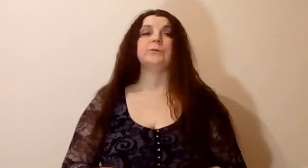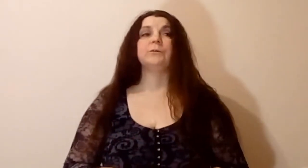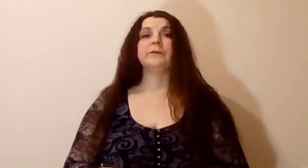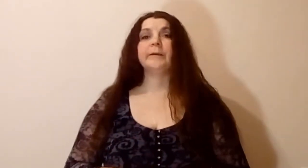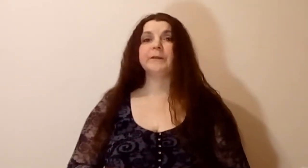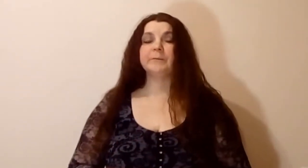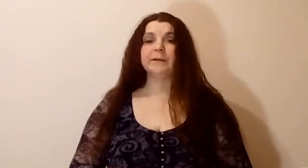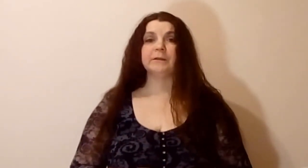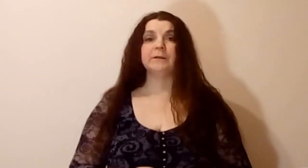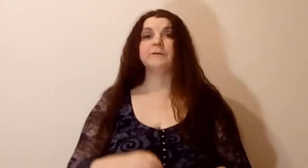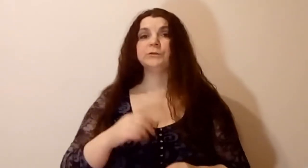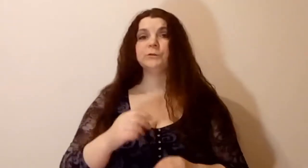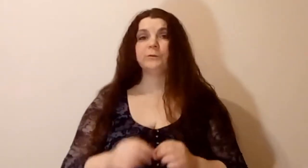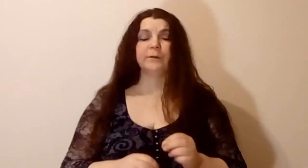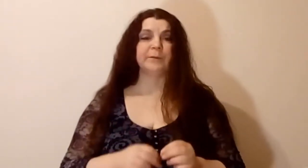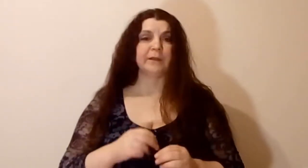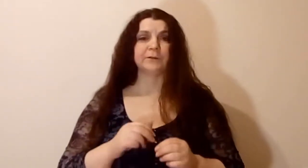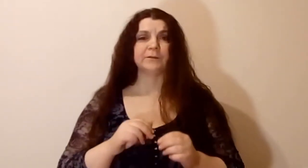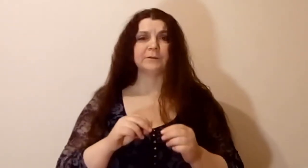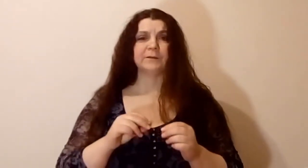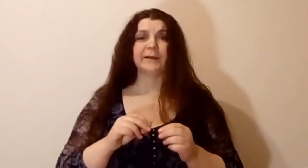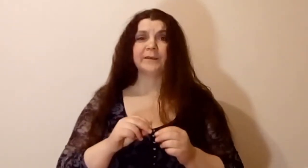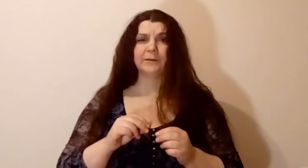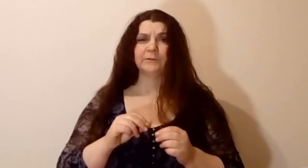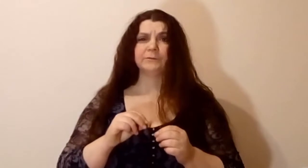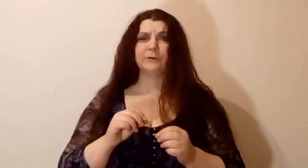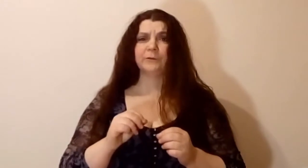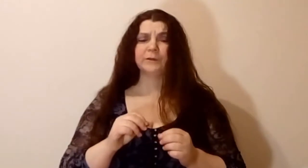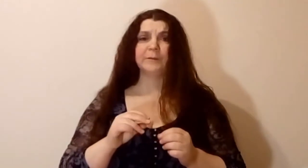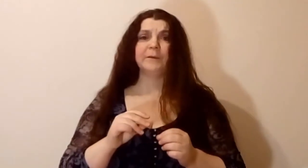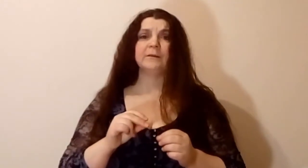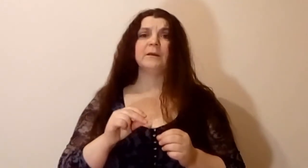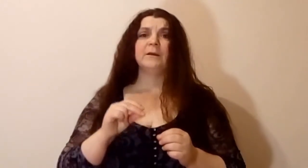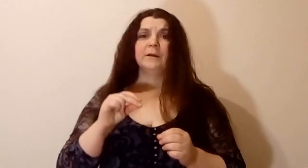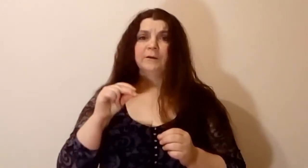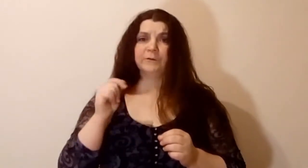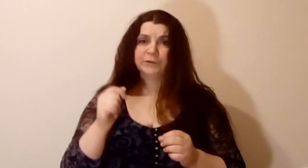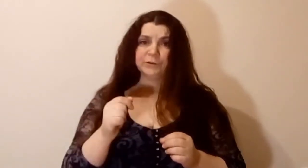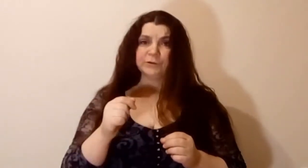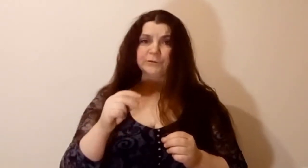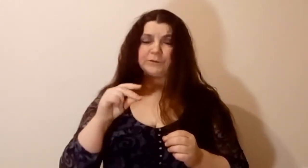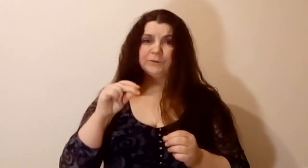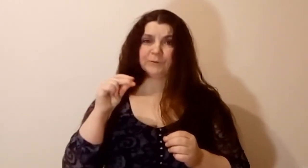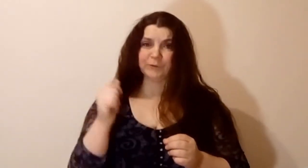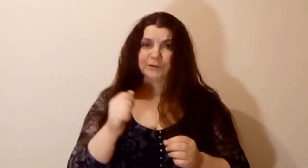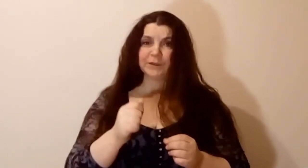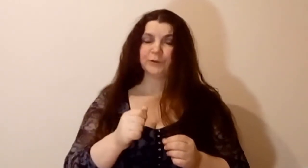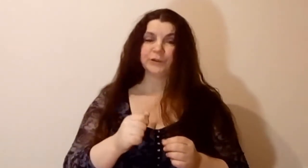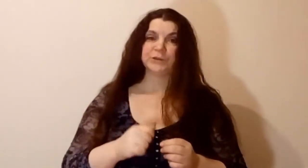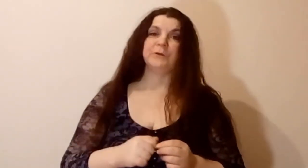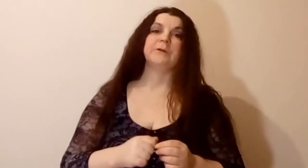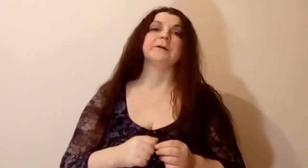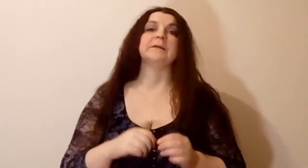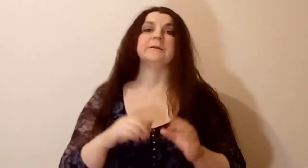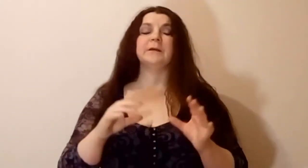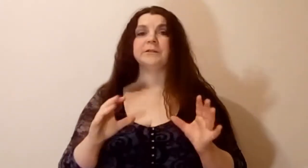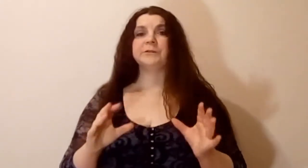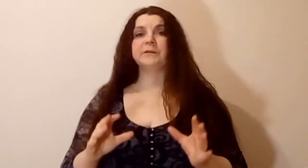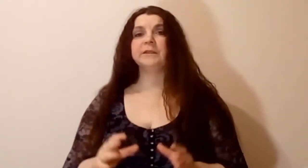я понимала, что во мне вот в-то момент что-то вот такое щелкает. Я хочу сказать,